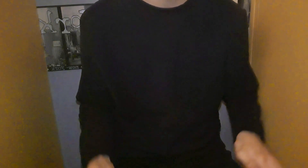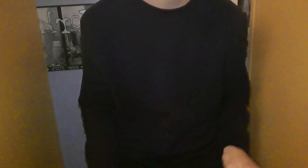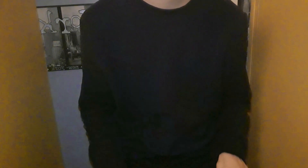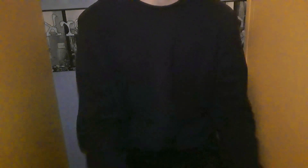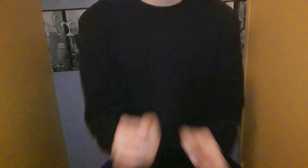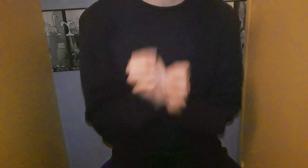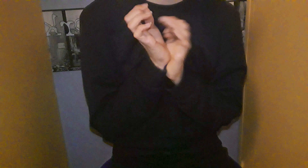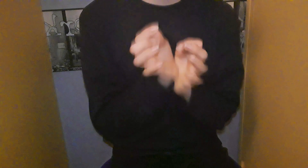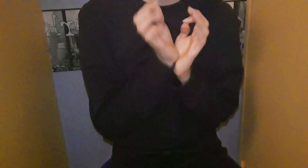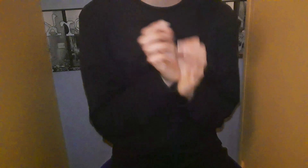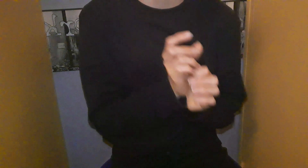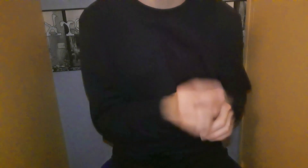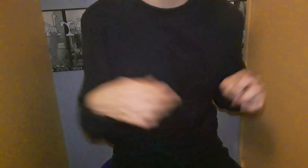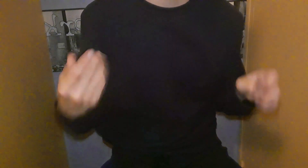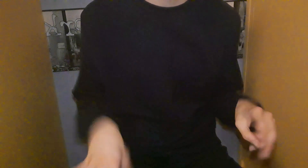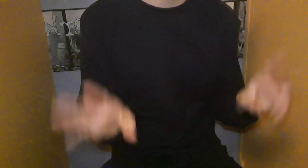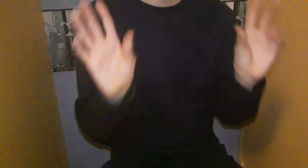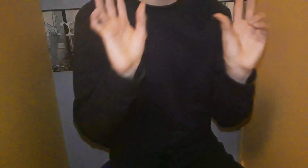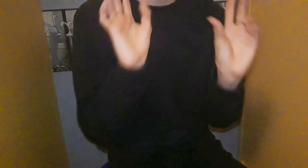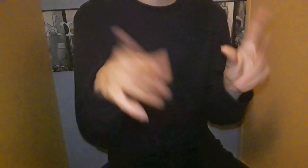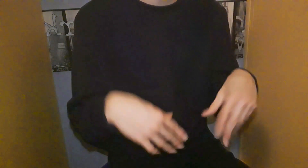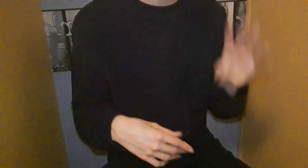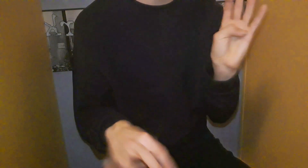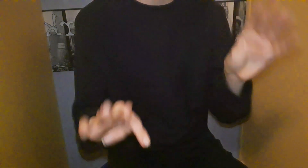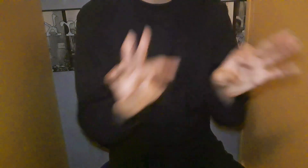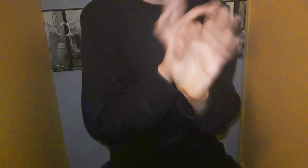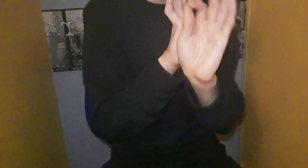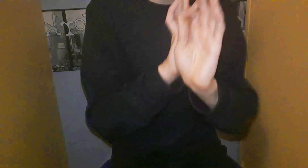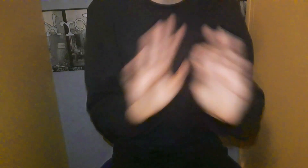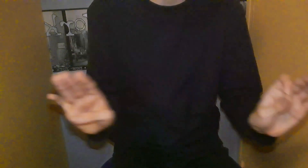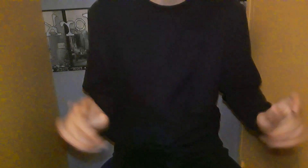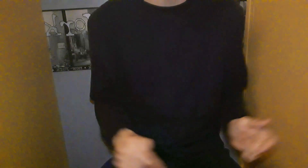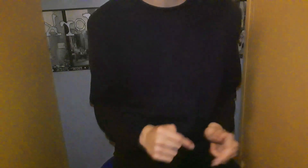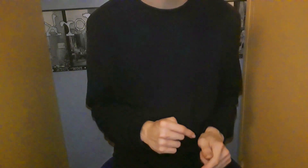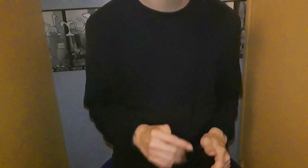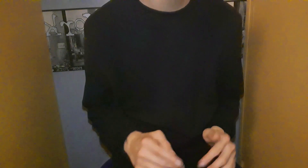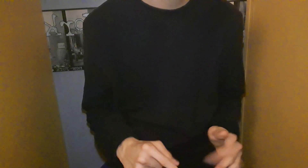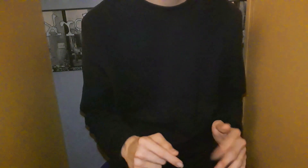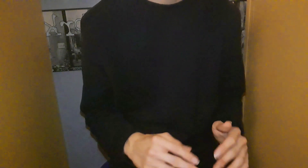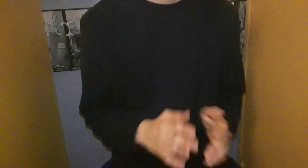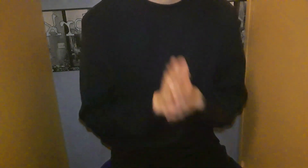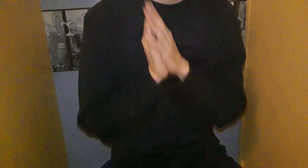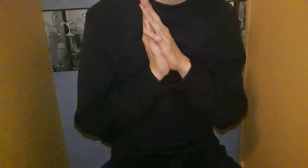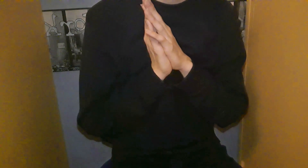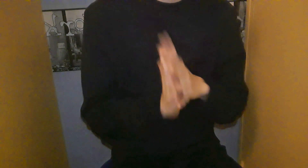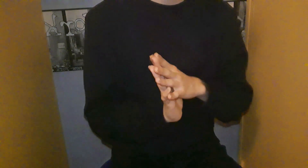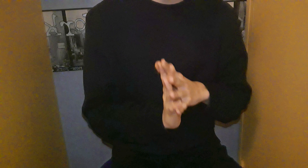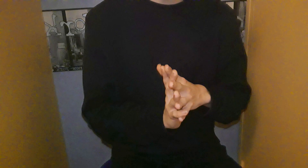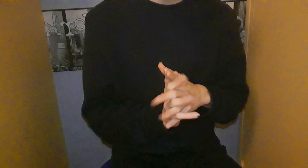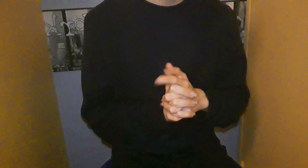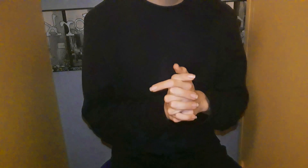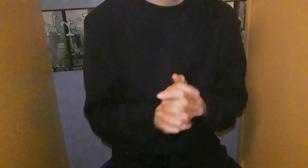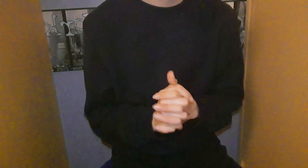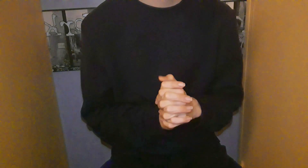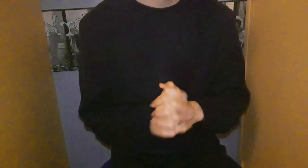une fois Et bien j'étais très content Parce que la France A gagné pour la 3ème fois En 4 années Ce qui est absolument Très bien Donc franchement Bravo Parce que voilà